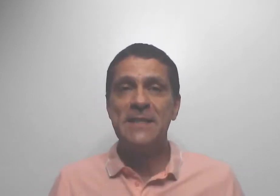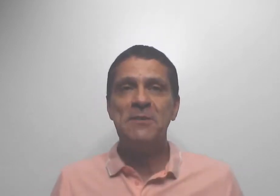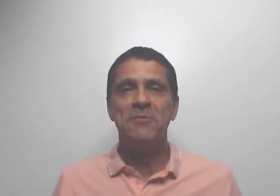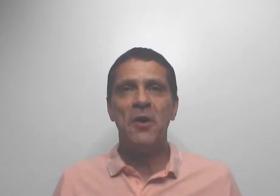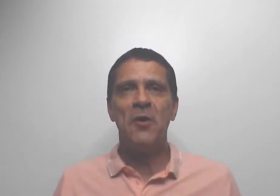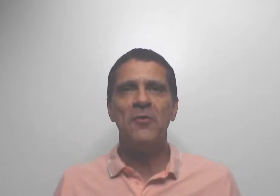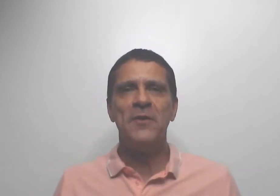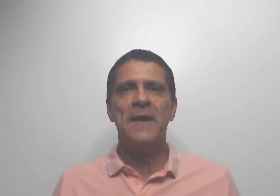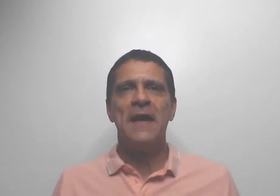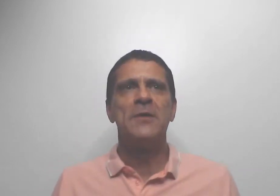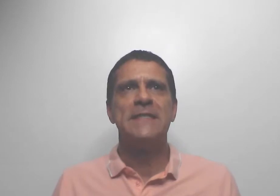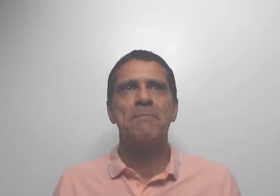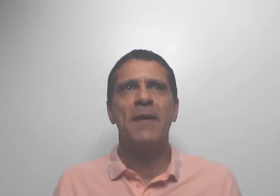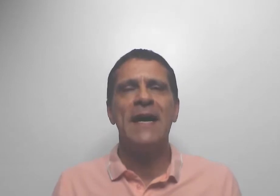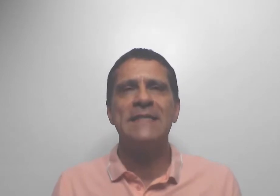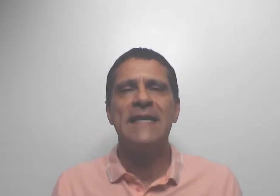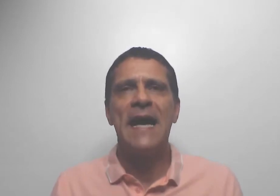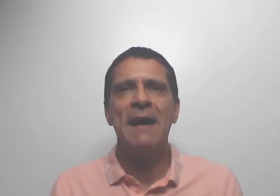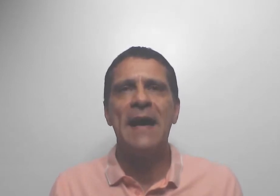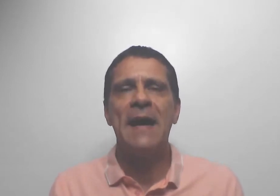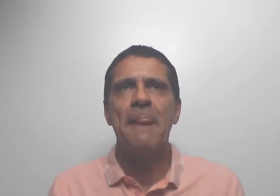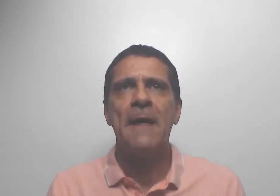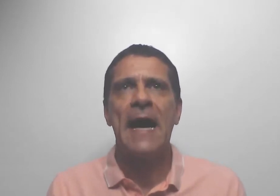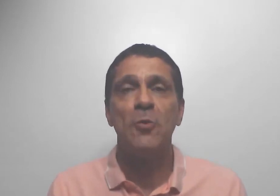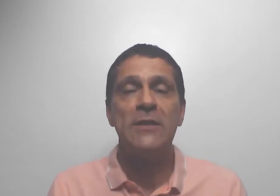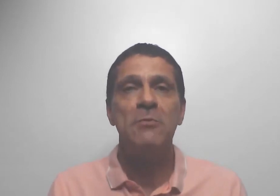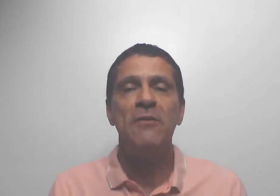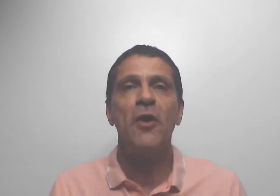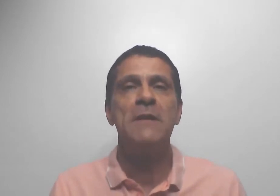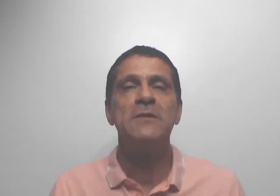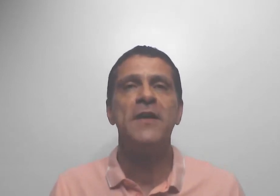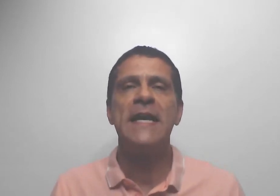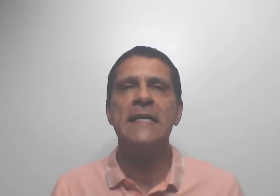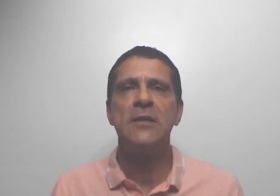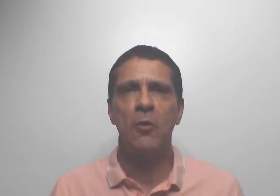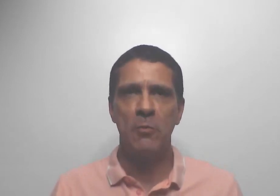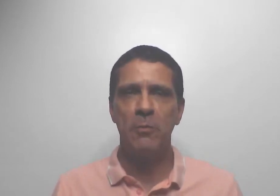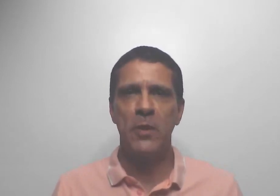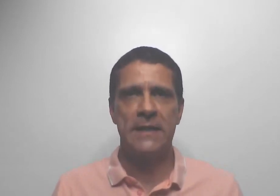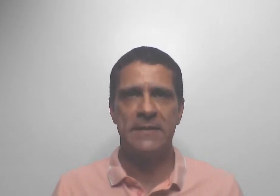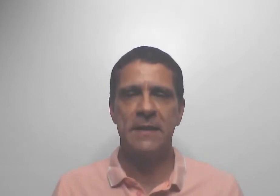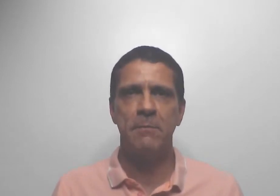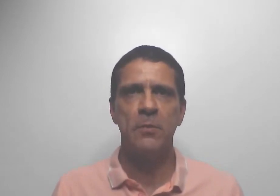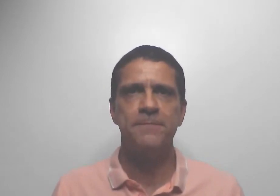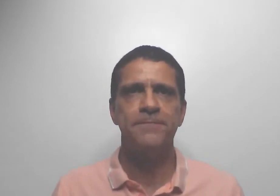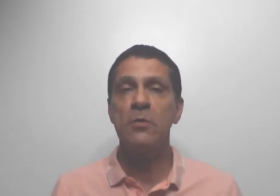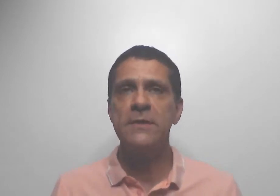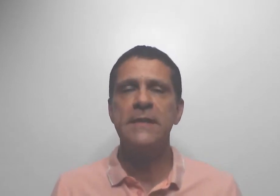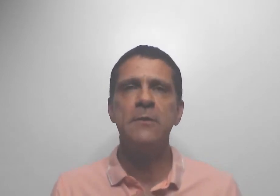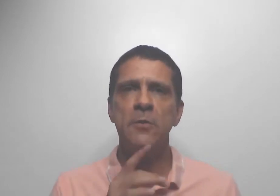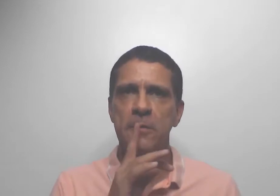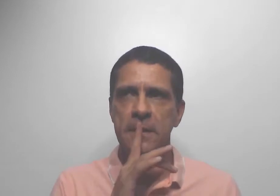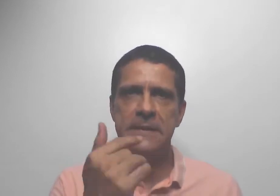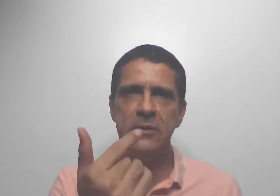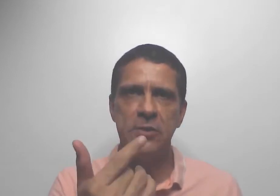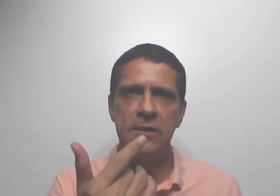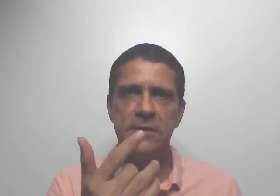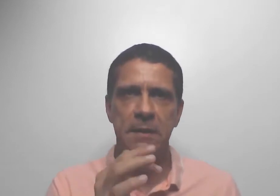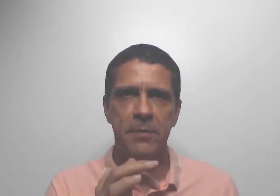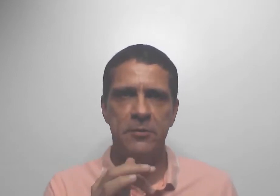desenvolve, você passa a atuar de uma forma diferente. Como, por exemplo, eu consigo sentir se a